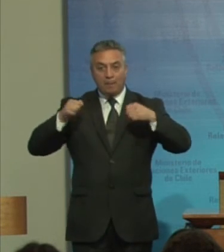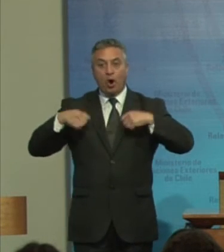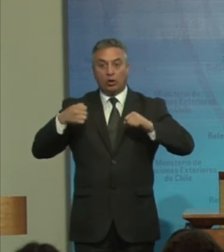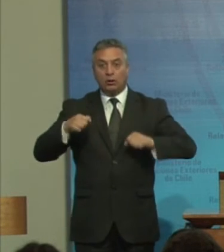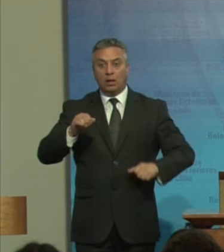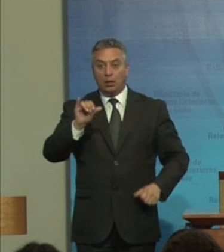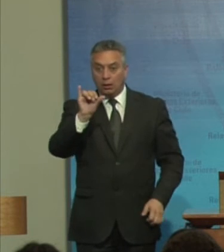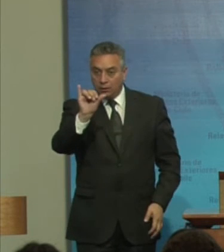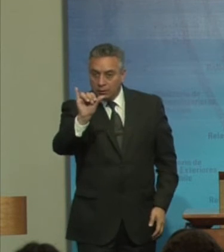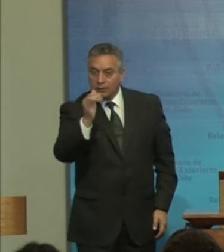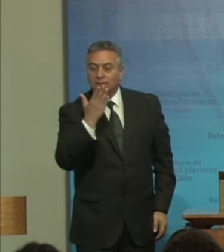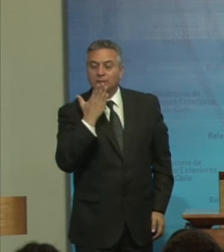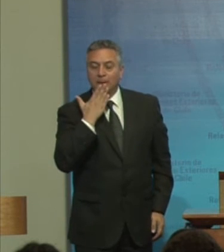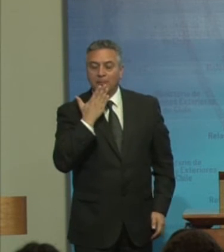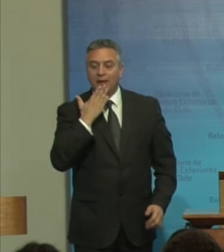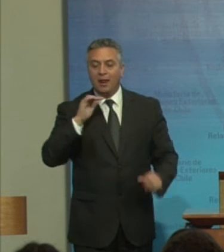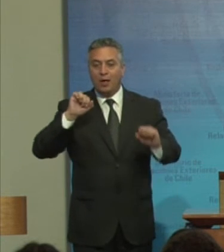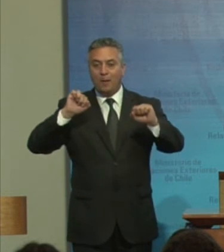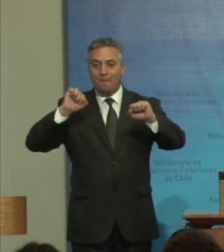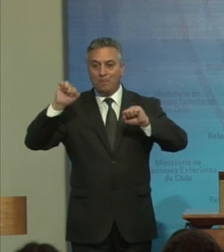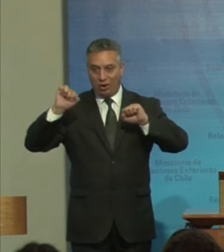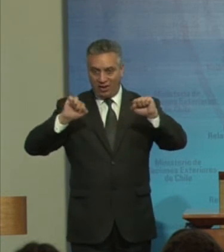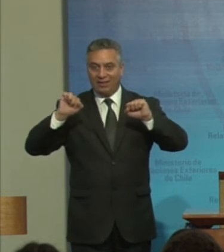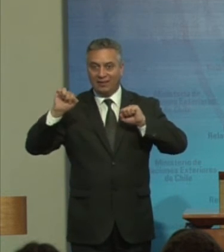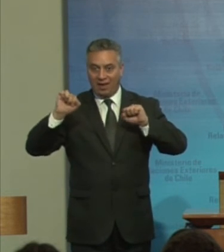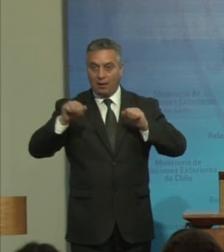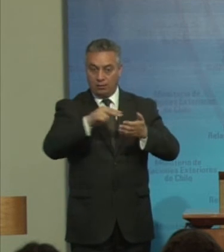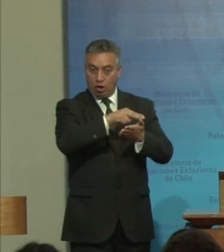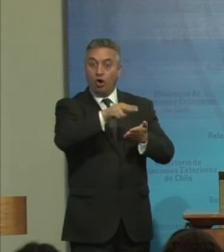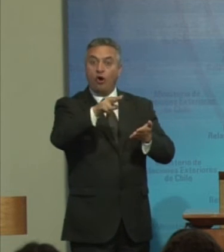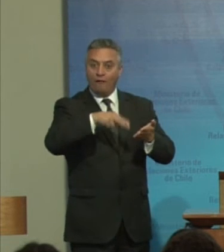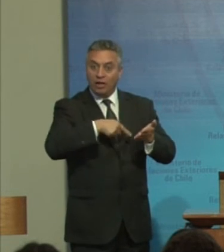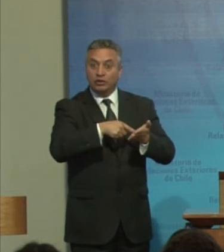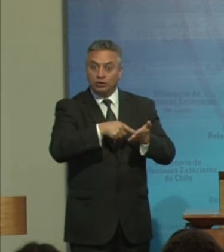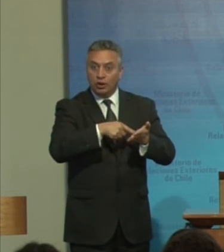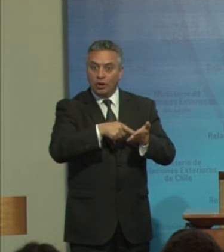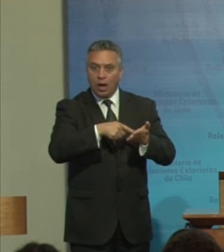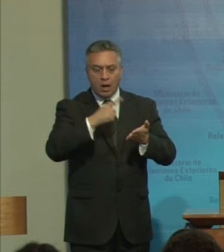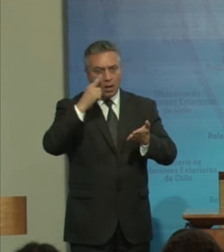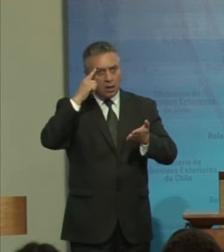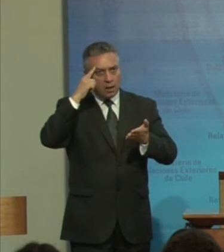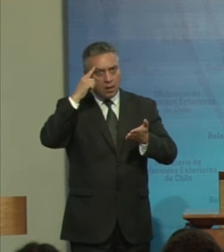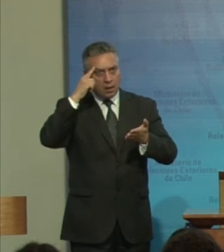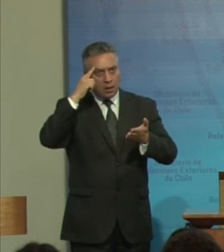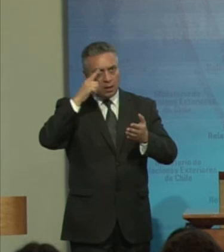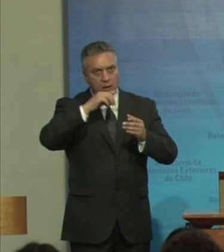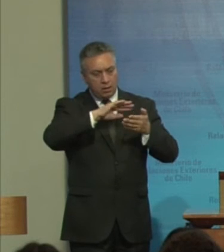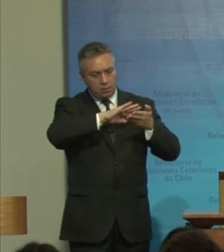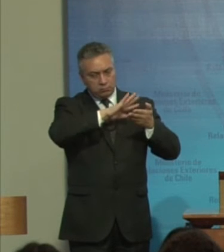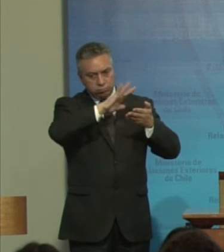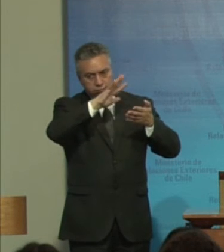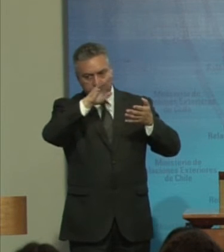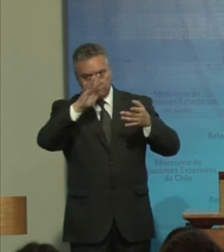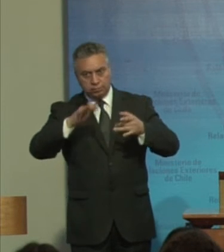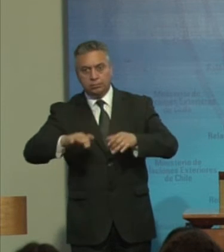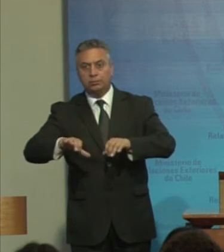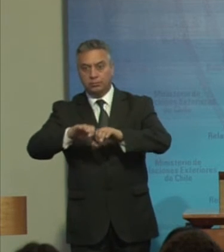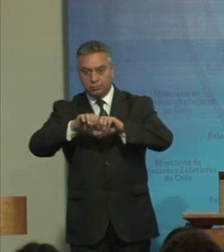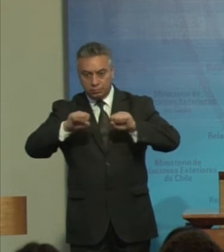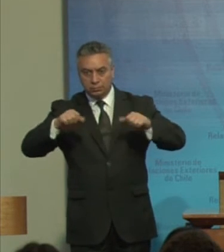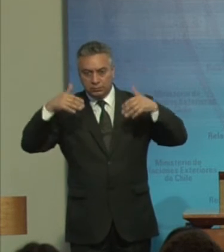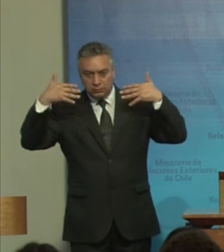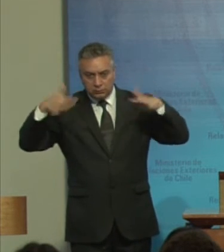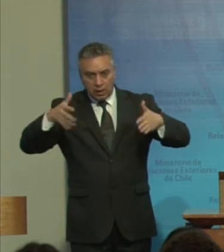política Por lo tanto La convención Ha llegado A la conclusión Después del respectivo Análisis